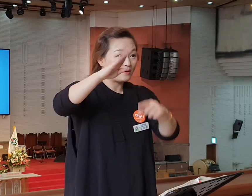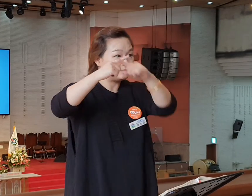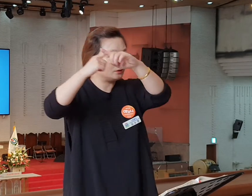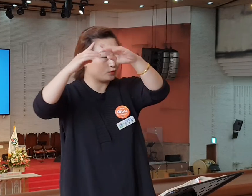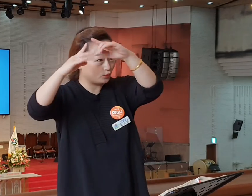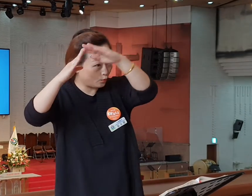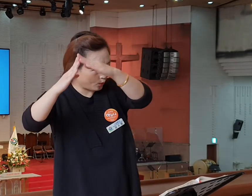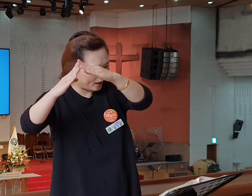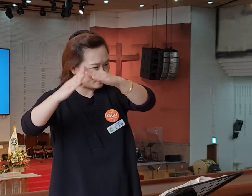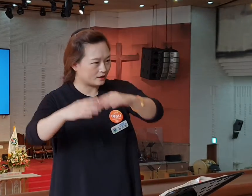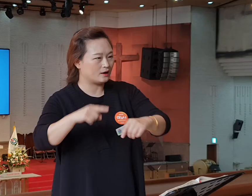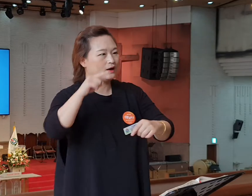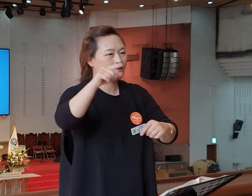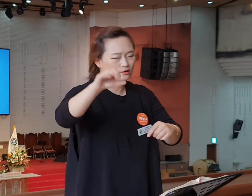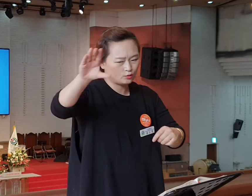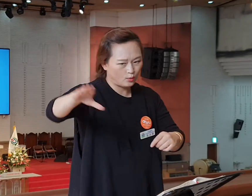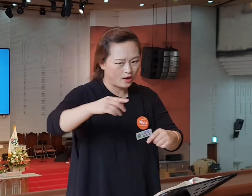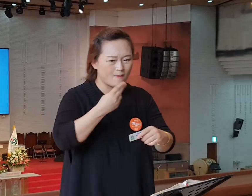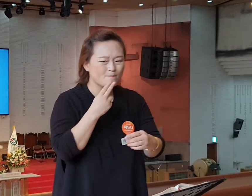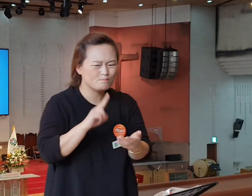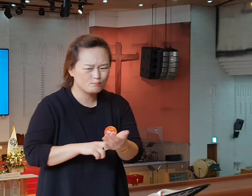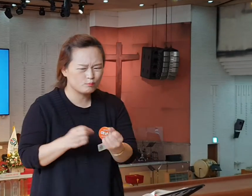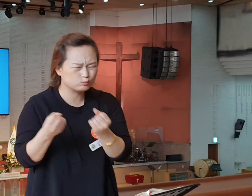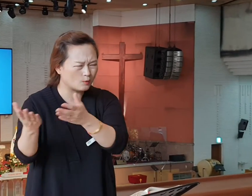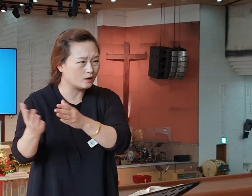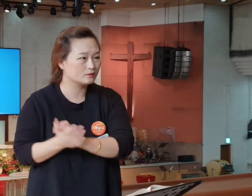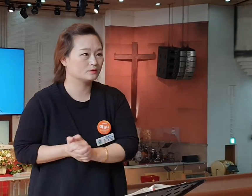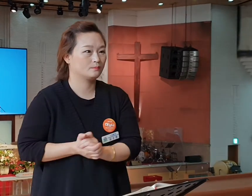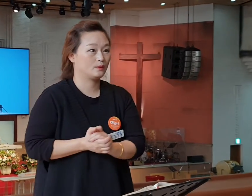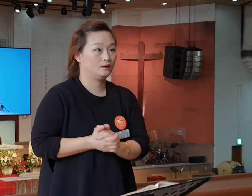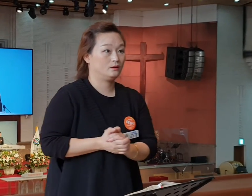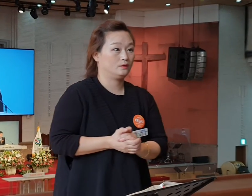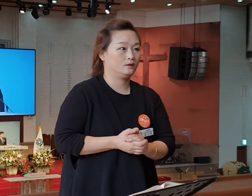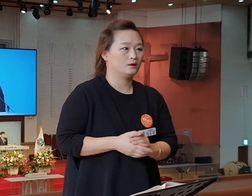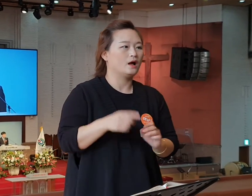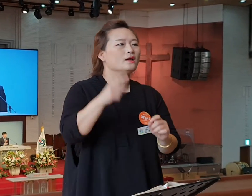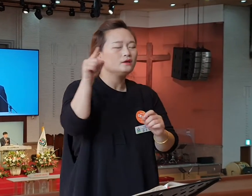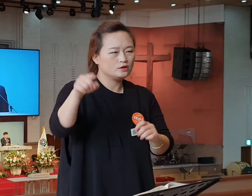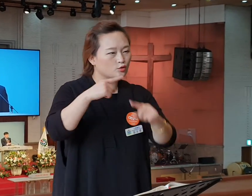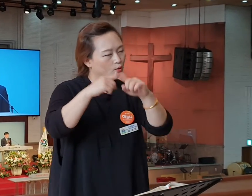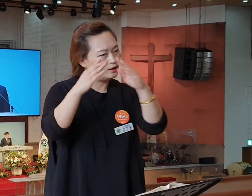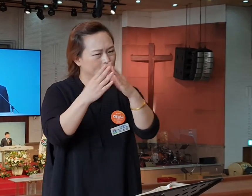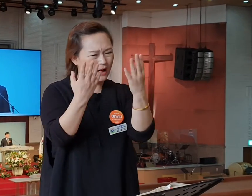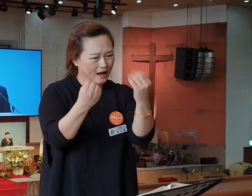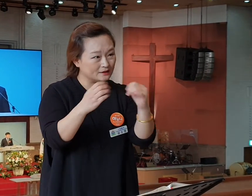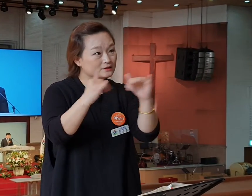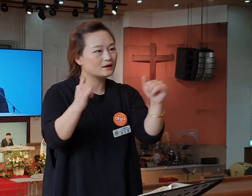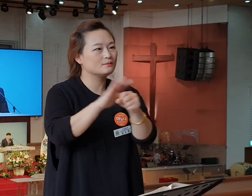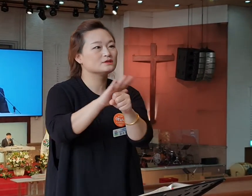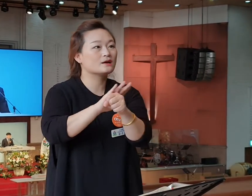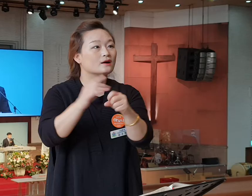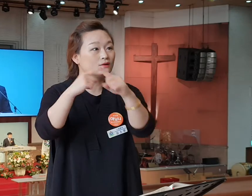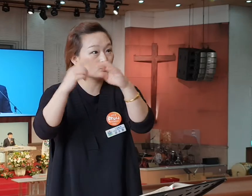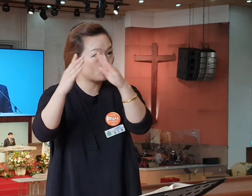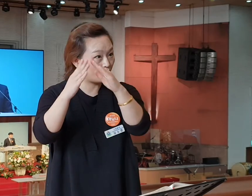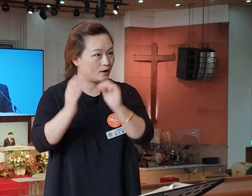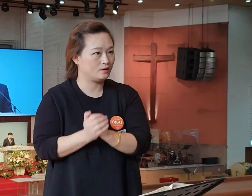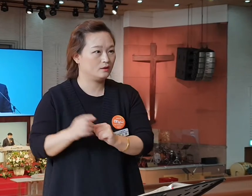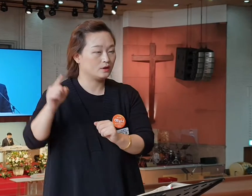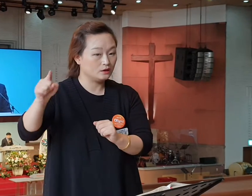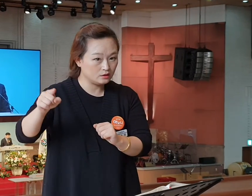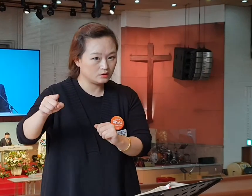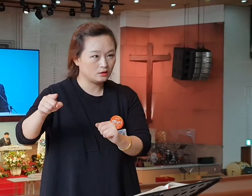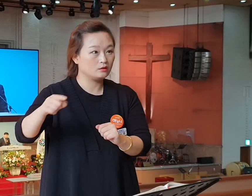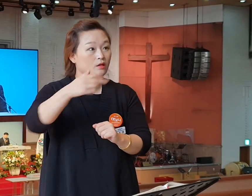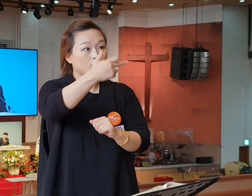주님이 사랑하시는 교회이고 또 많은 사도들이 사랑하는 교회였던 것 같아요. 에베소 교회가 어떻게 됐는지 한번 보시죠. 이들은 어떻게